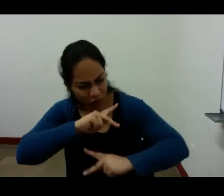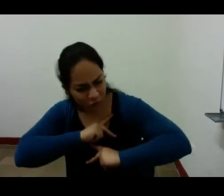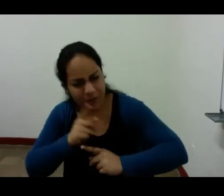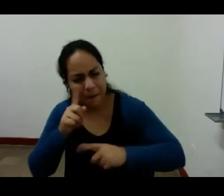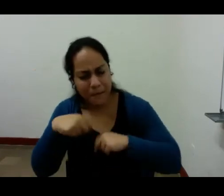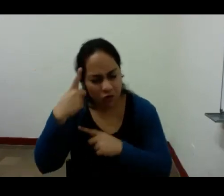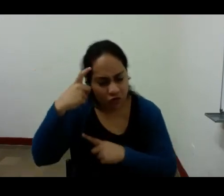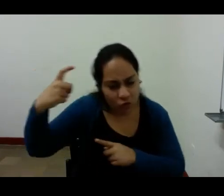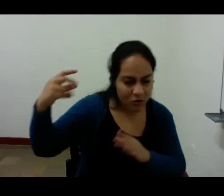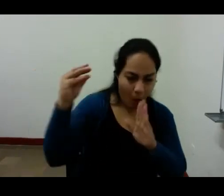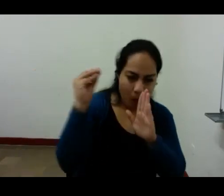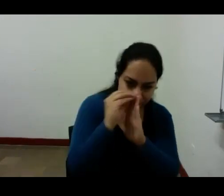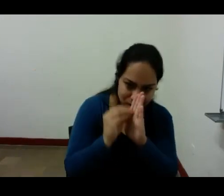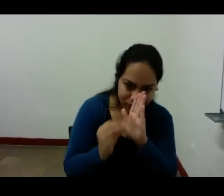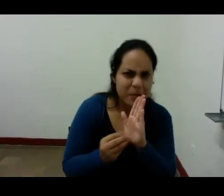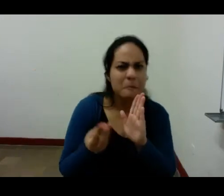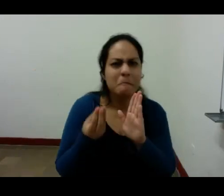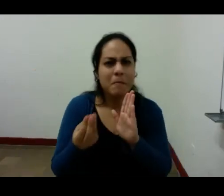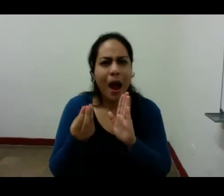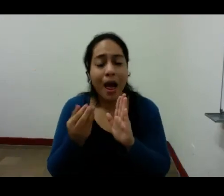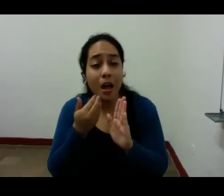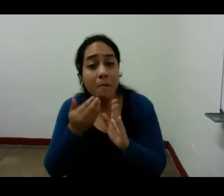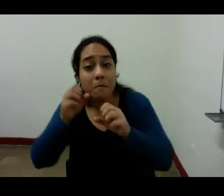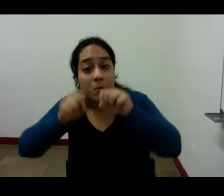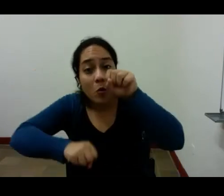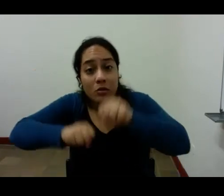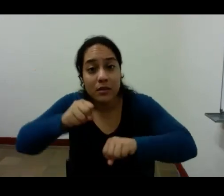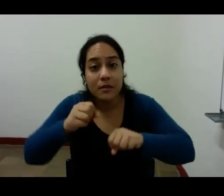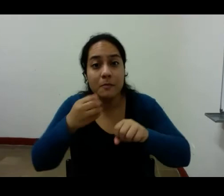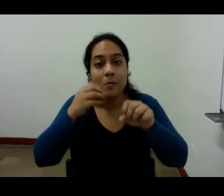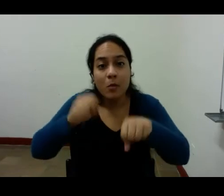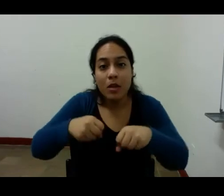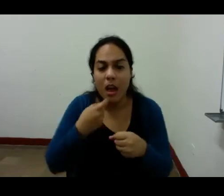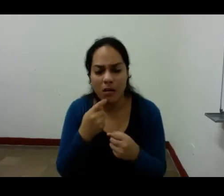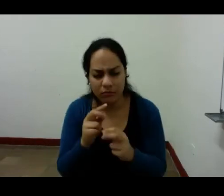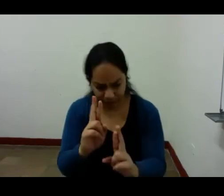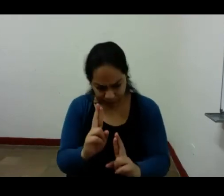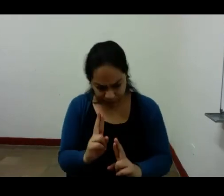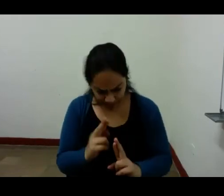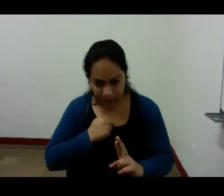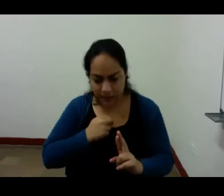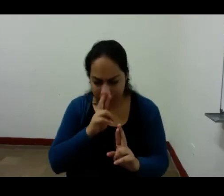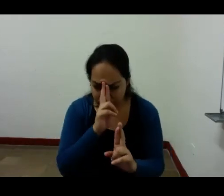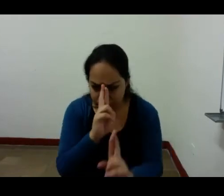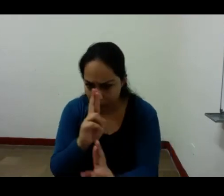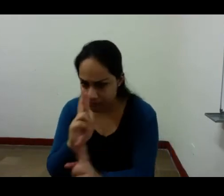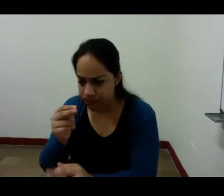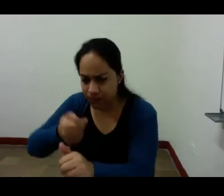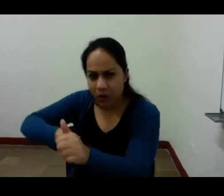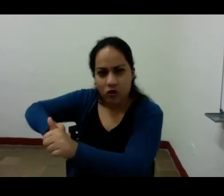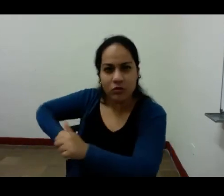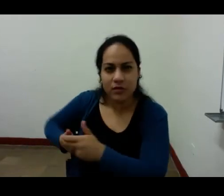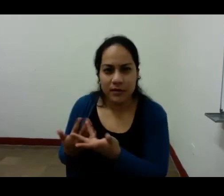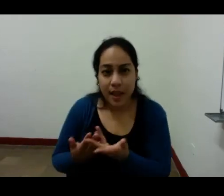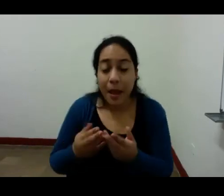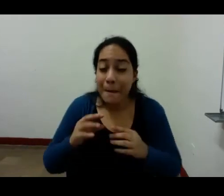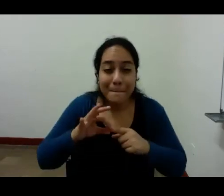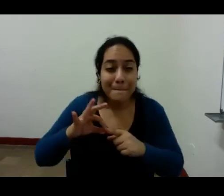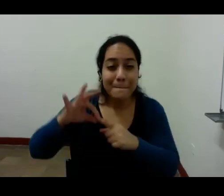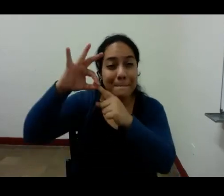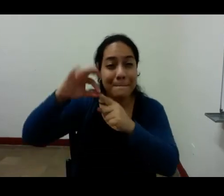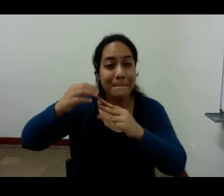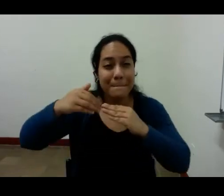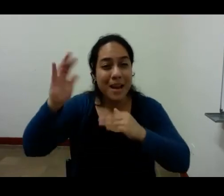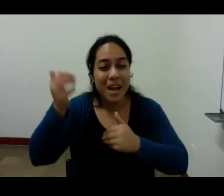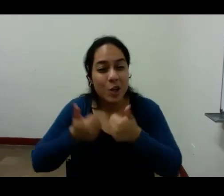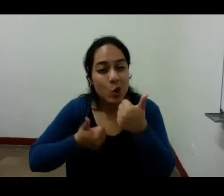para que no sea posible tener opiniones a nuestro respeto y especialmente debemos evitar